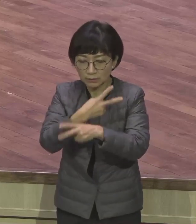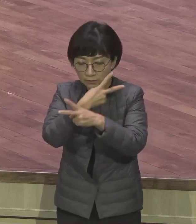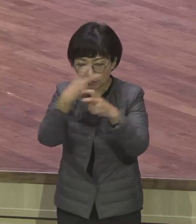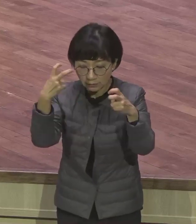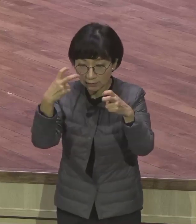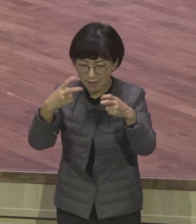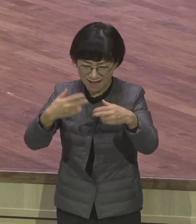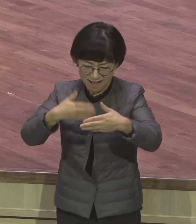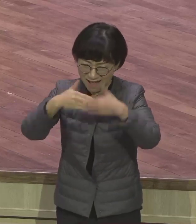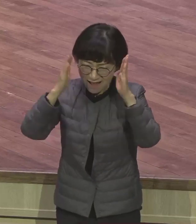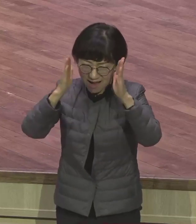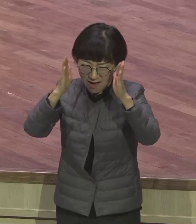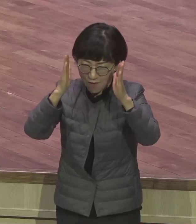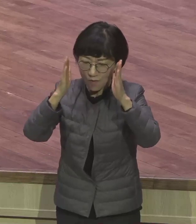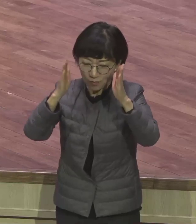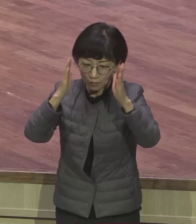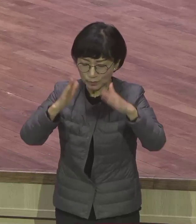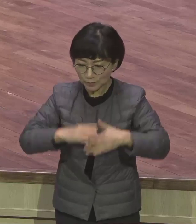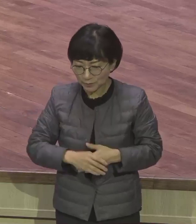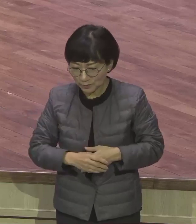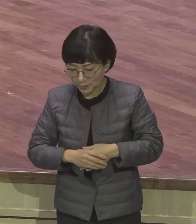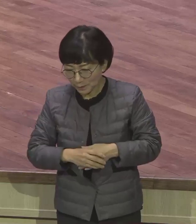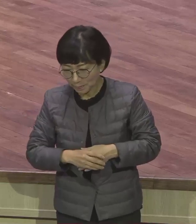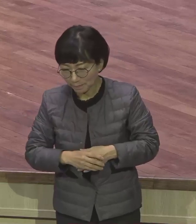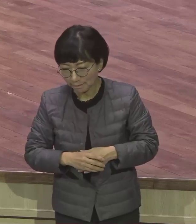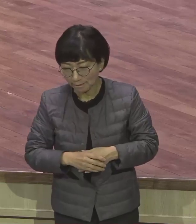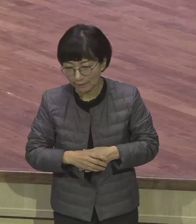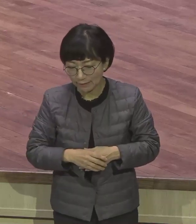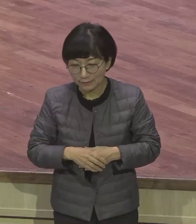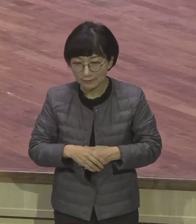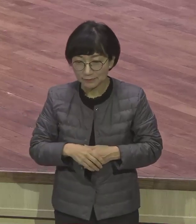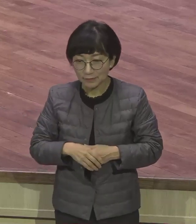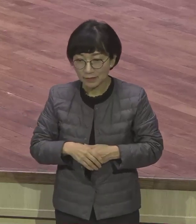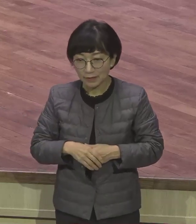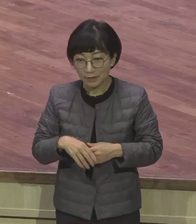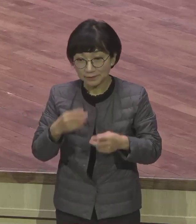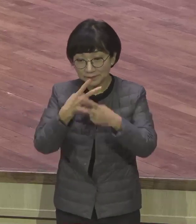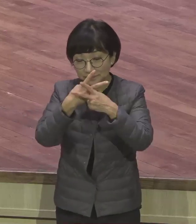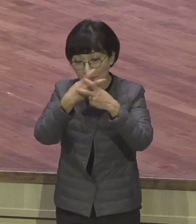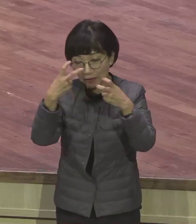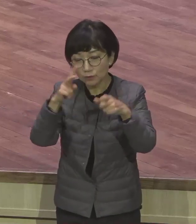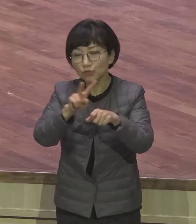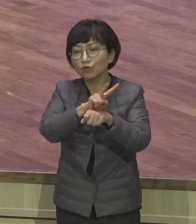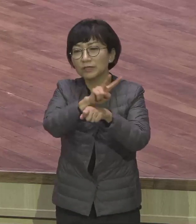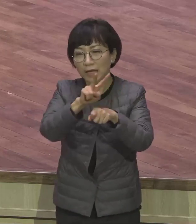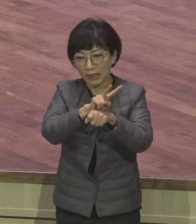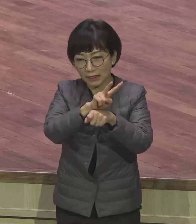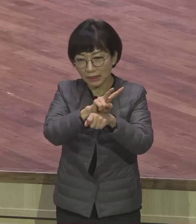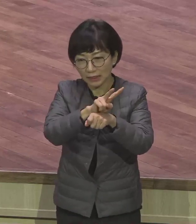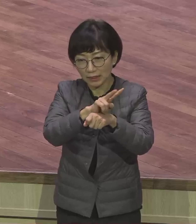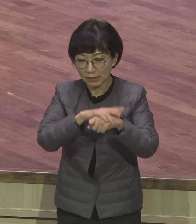집중 합숙 해가지고 두 시간 자가면서 히브리헬라 라트너 통과해야 총신 시험을 칠 수 있어요.